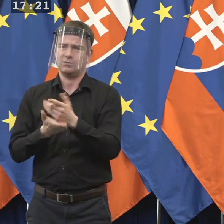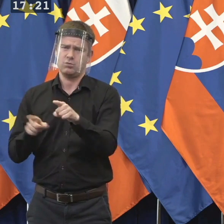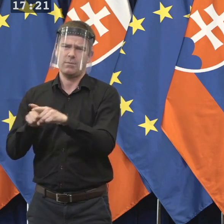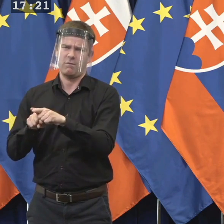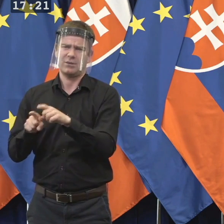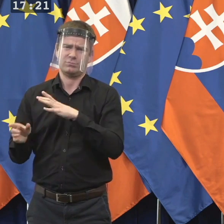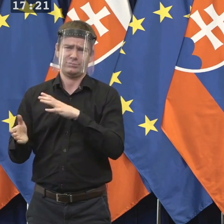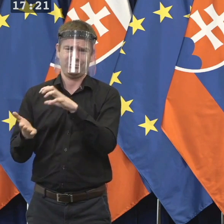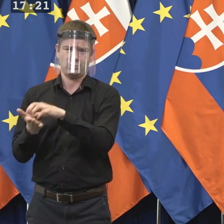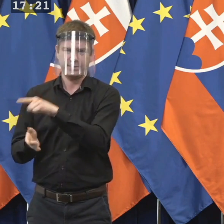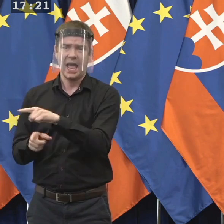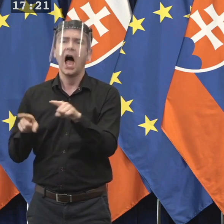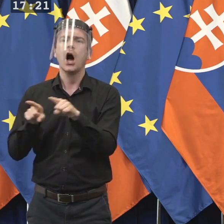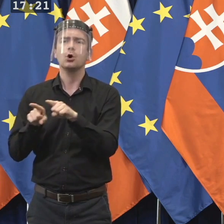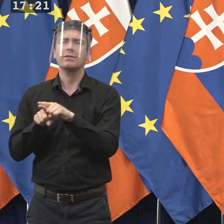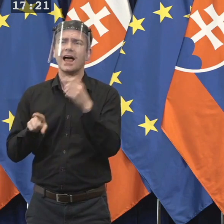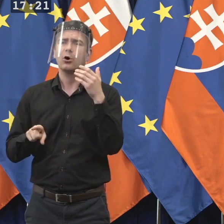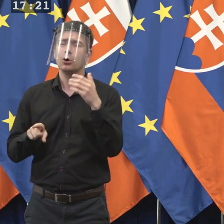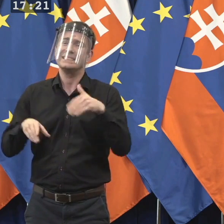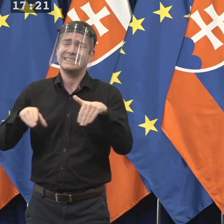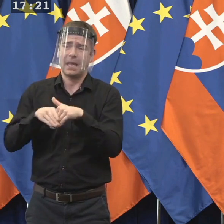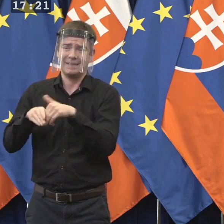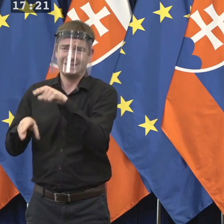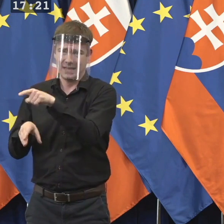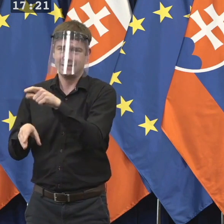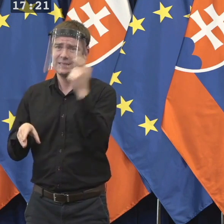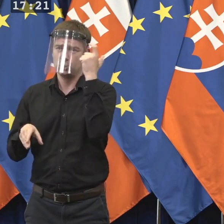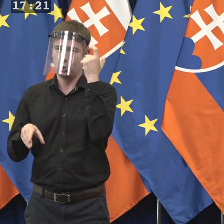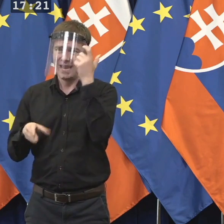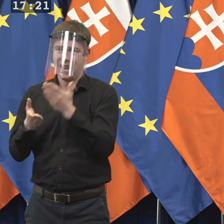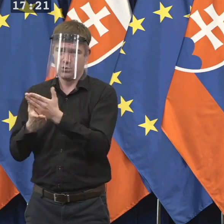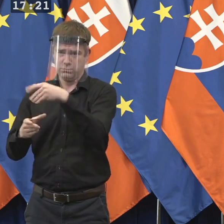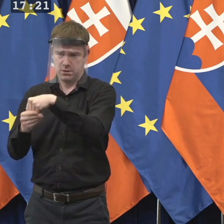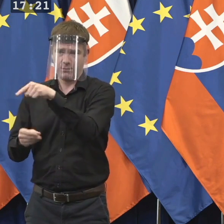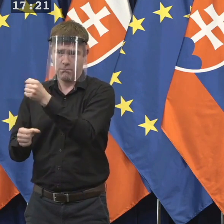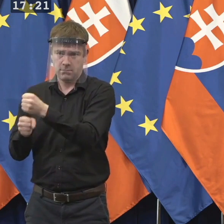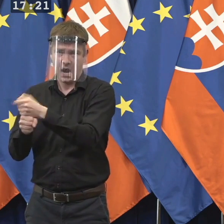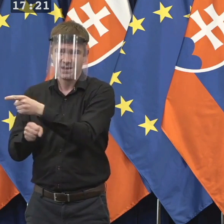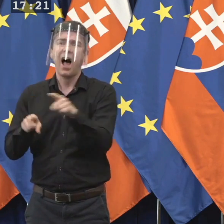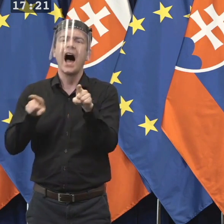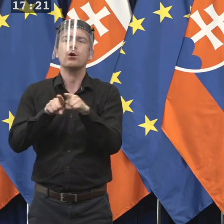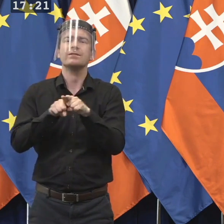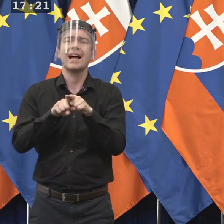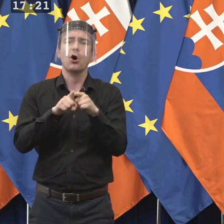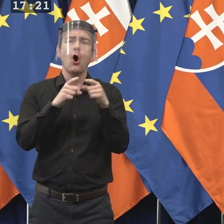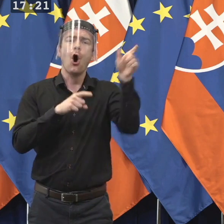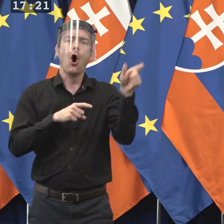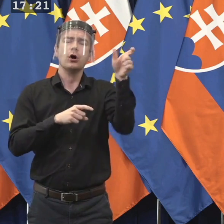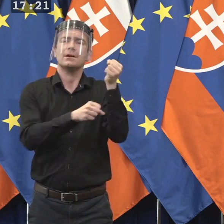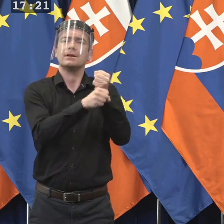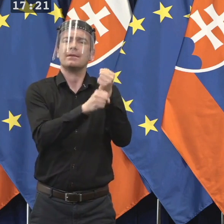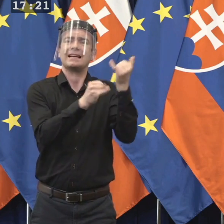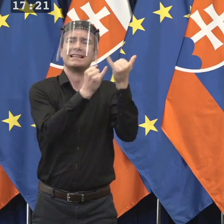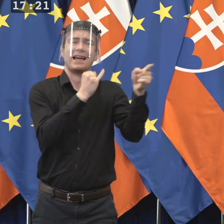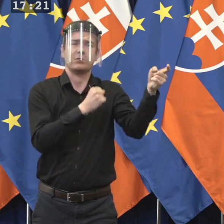ľudia, ktorí cestujú zo zahraničia na Slovensku. A to sa prepájam k tej otázke tých pendlerov. Áno, ošetrovateľky hovoria, že sú